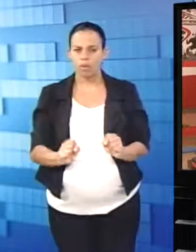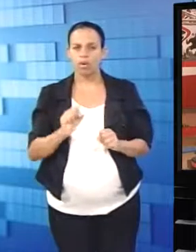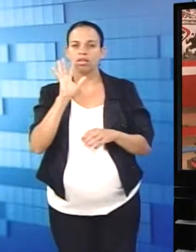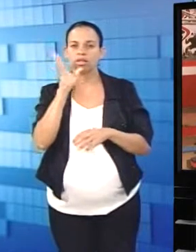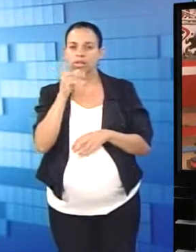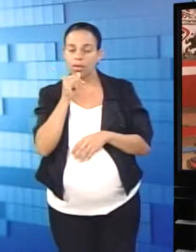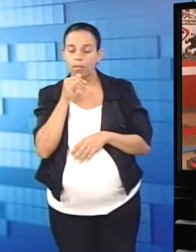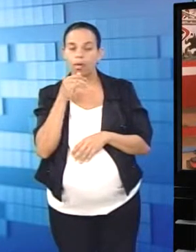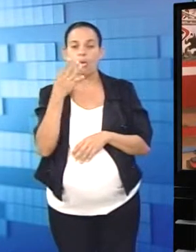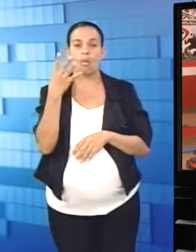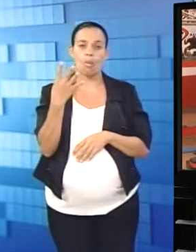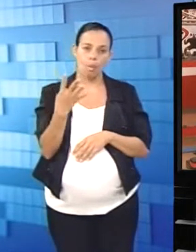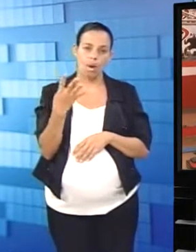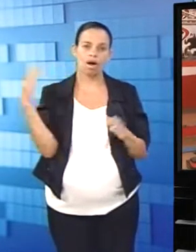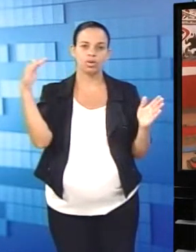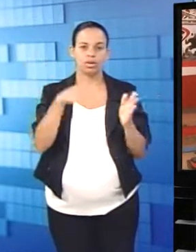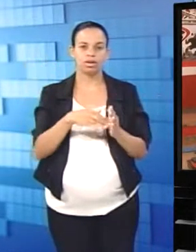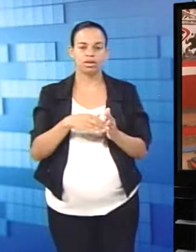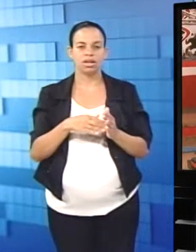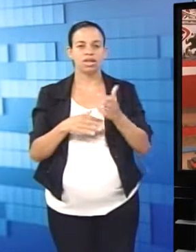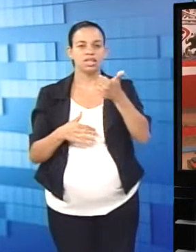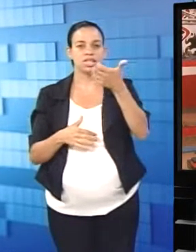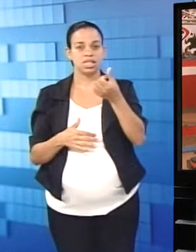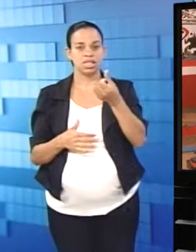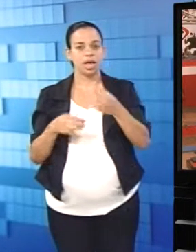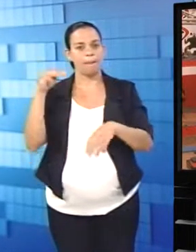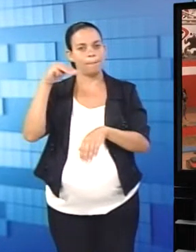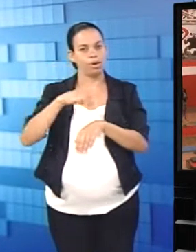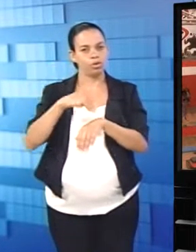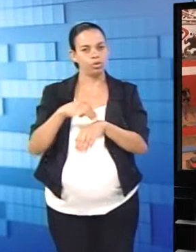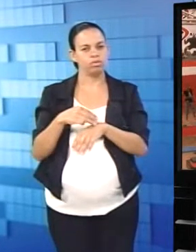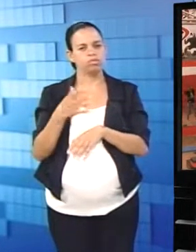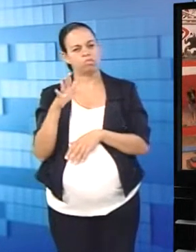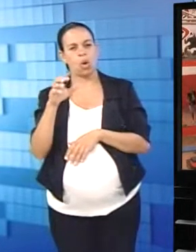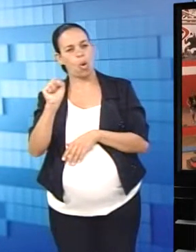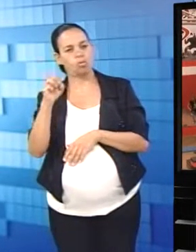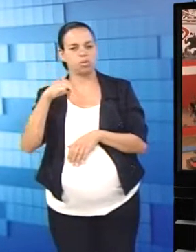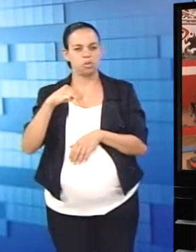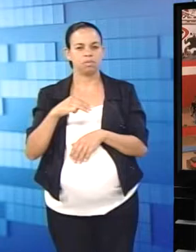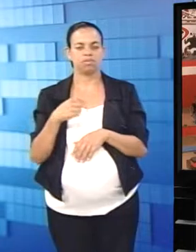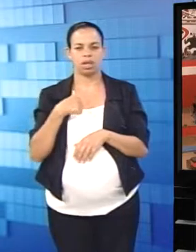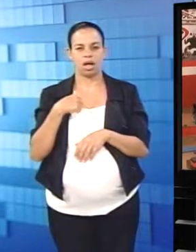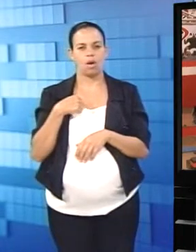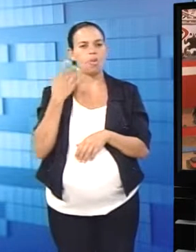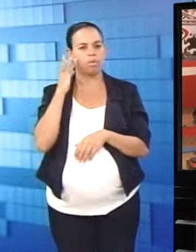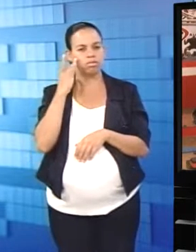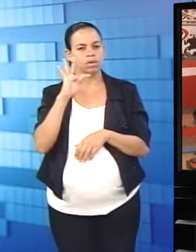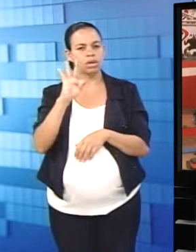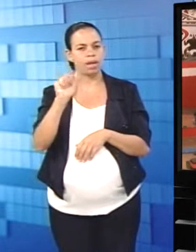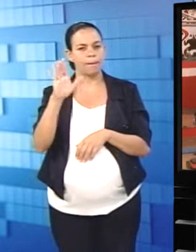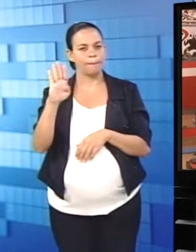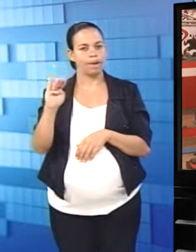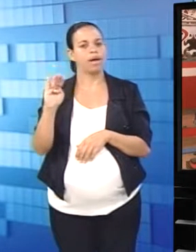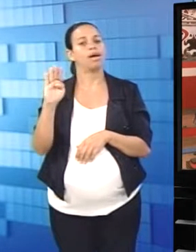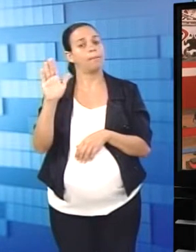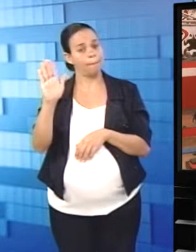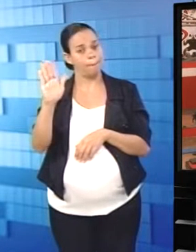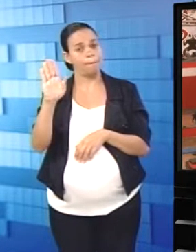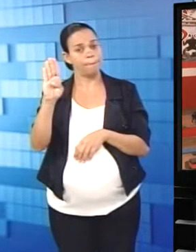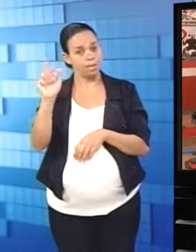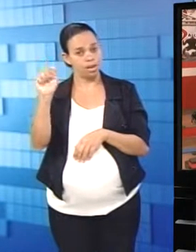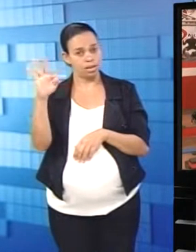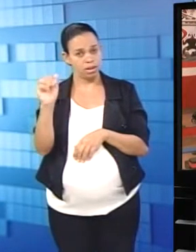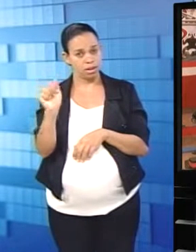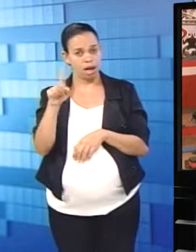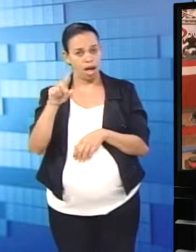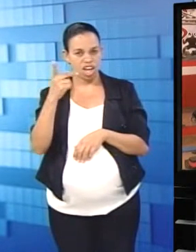durar de 4 a 16 minutos, a 8 minutos. Eu procuro trabalhar no caso a tabata, que